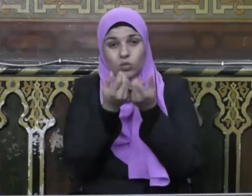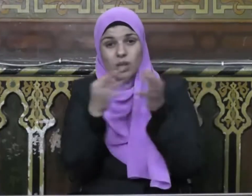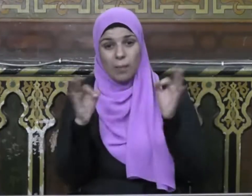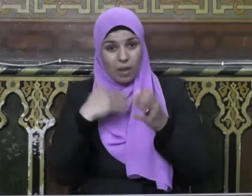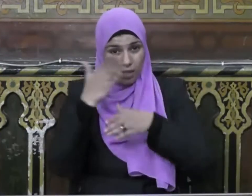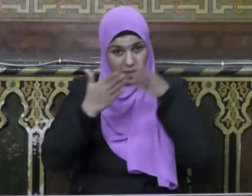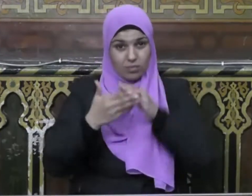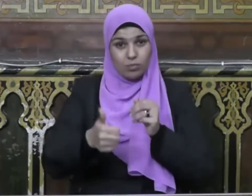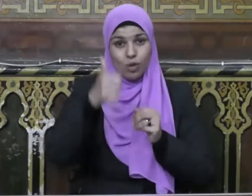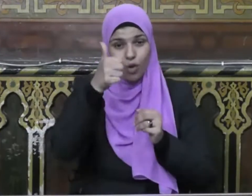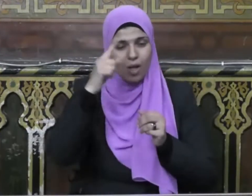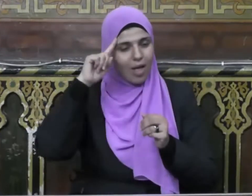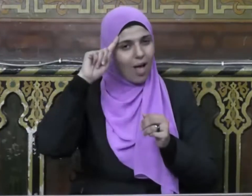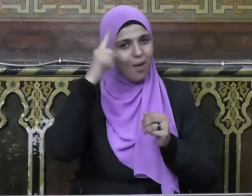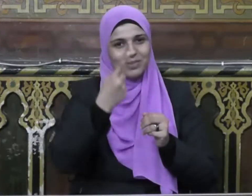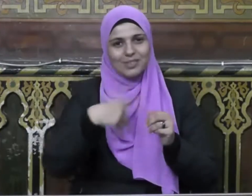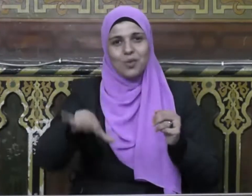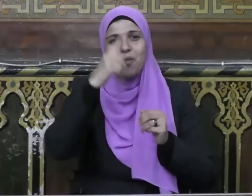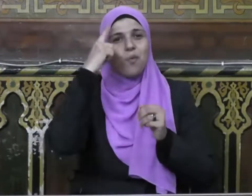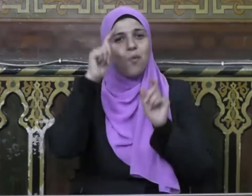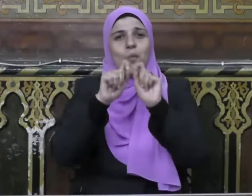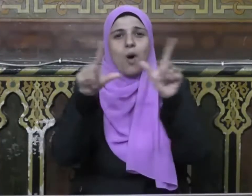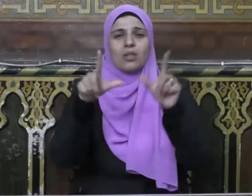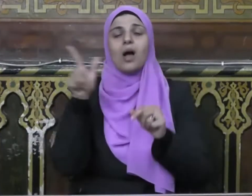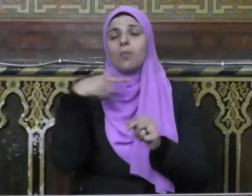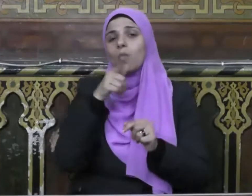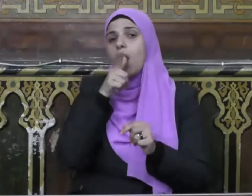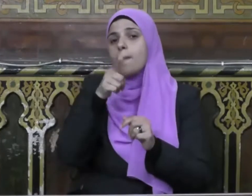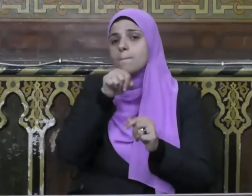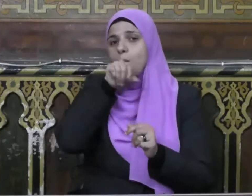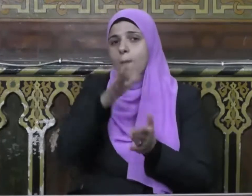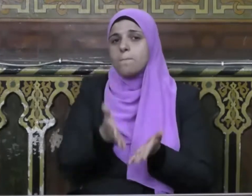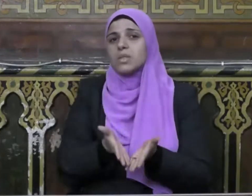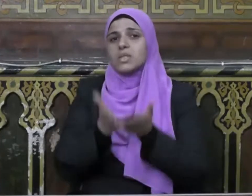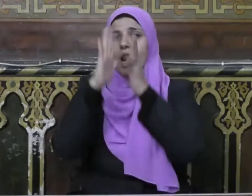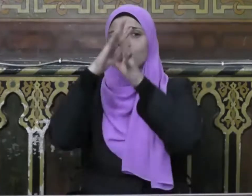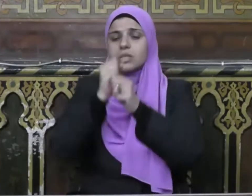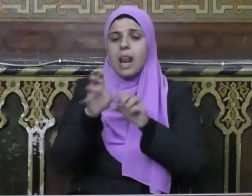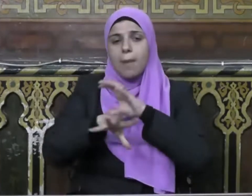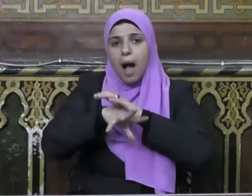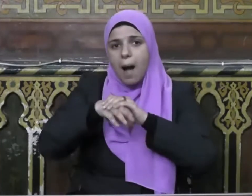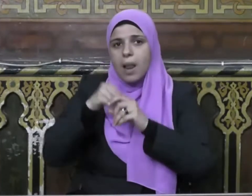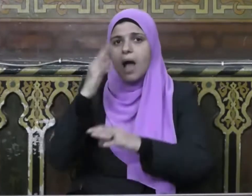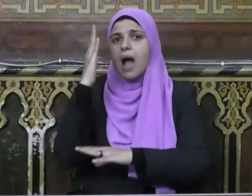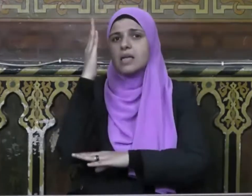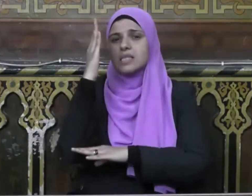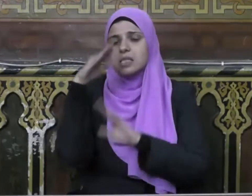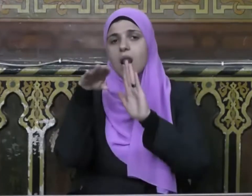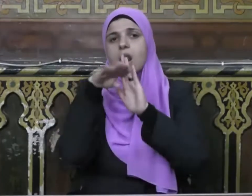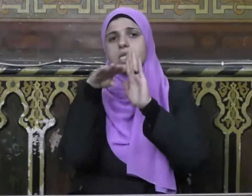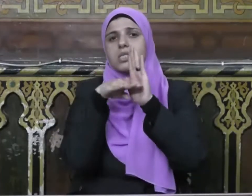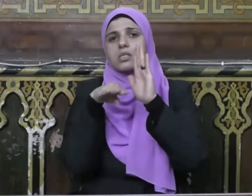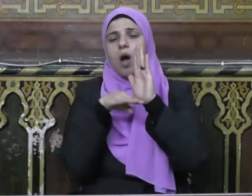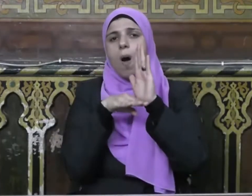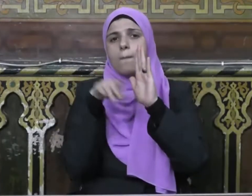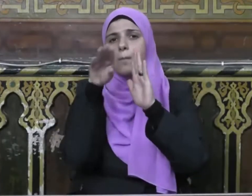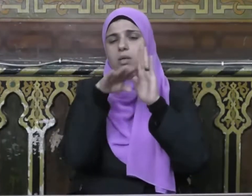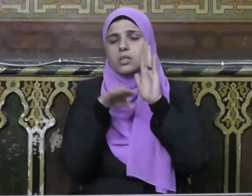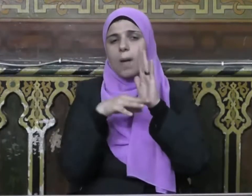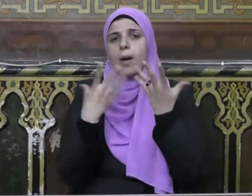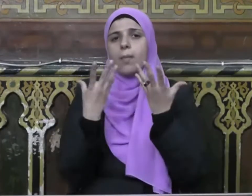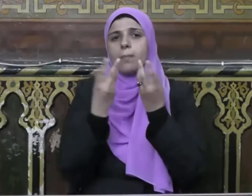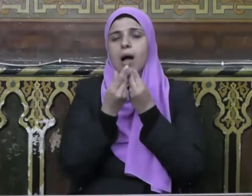وإقلال وقد وضع النبي صلى الله عليه وسلم الضوابط المنظمة